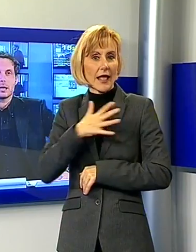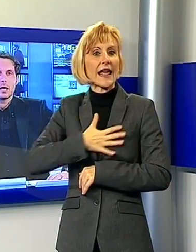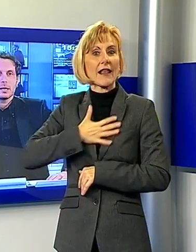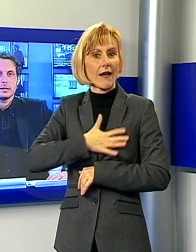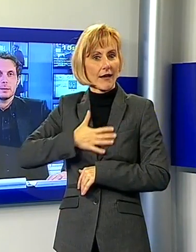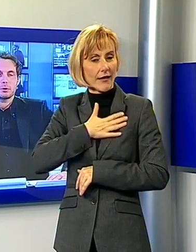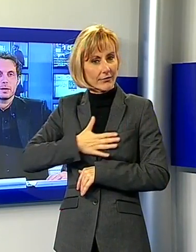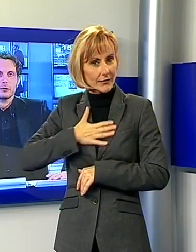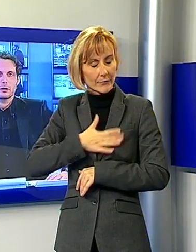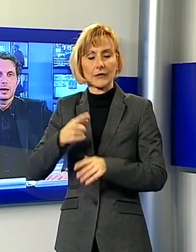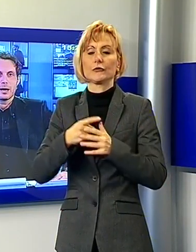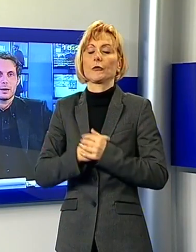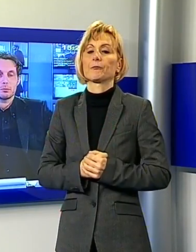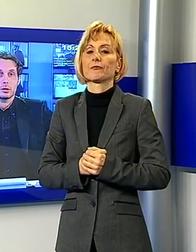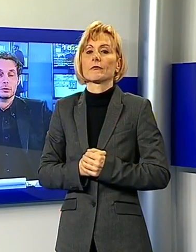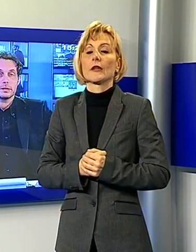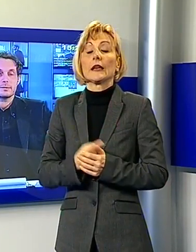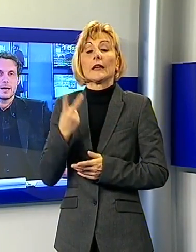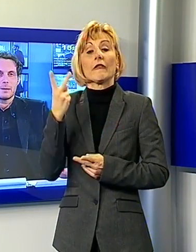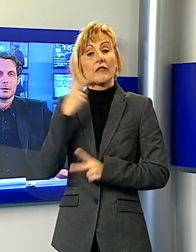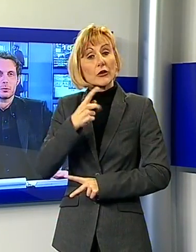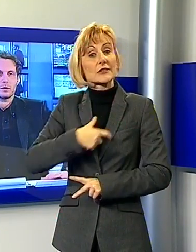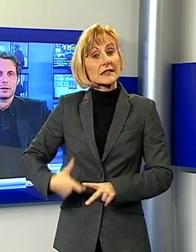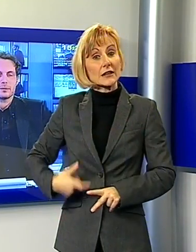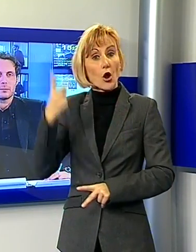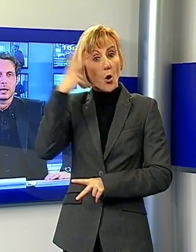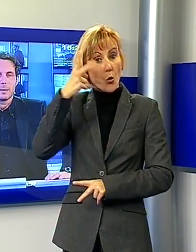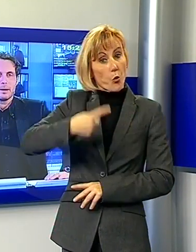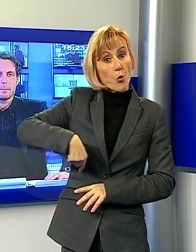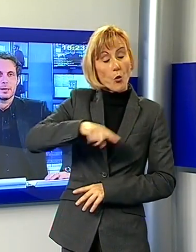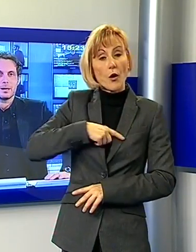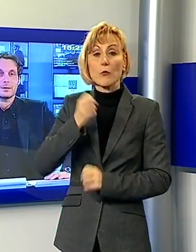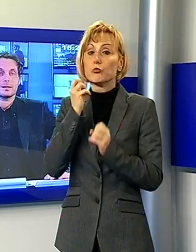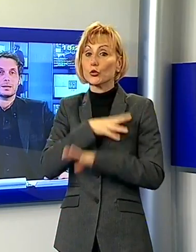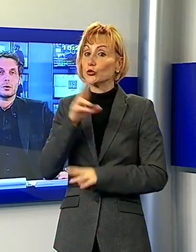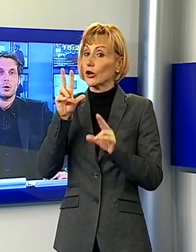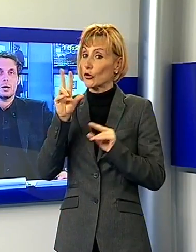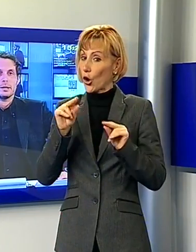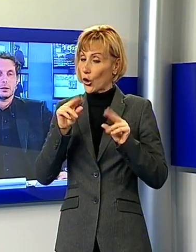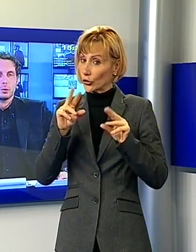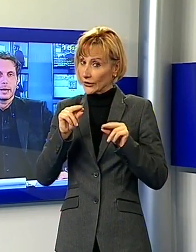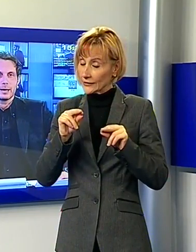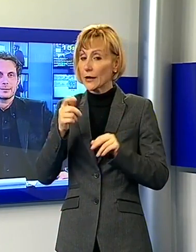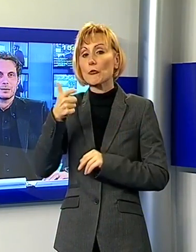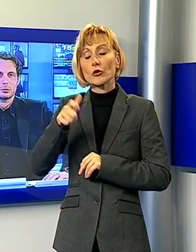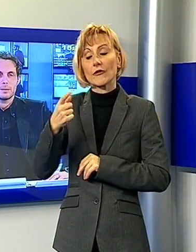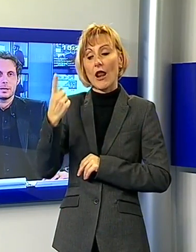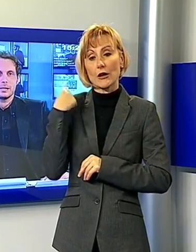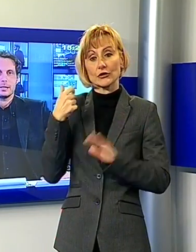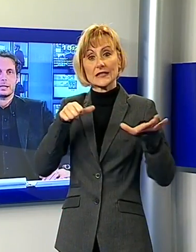di provincia. Brutte notizie, almeno così sembrerebbe per il sindaco di Lucca, Alessandro Tambellini, che